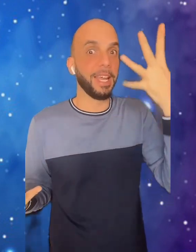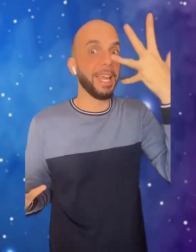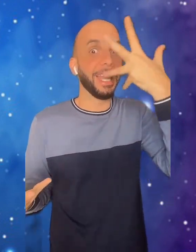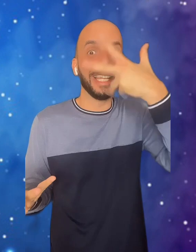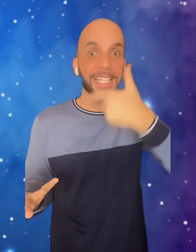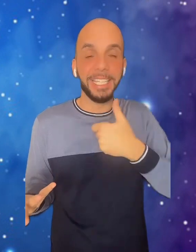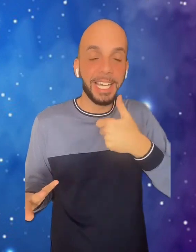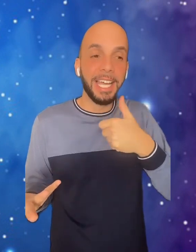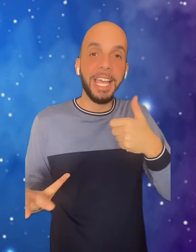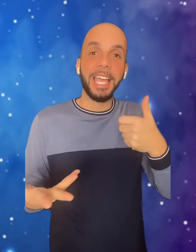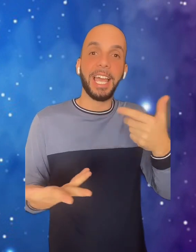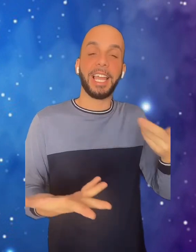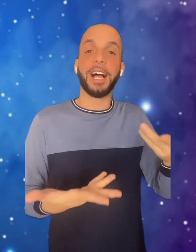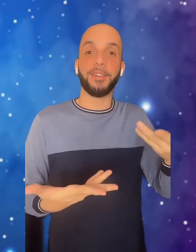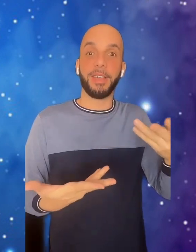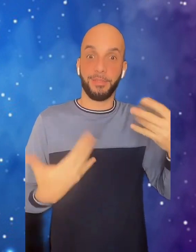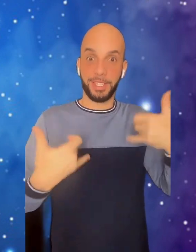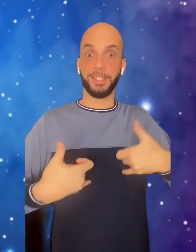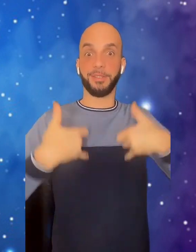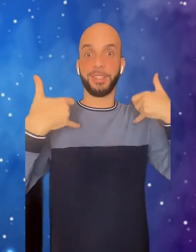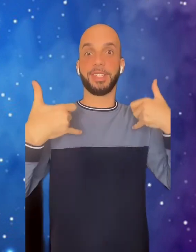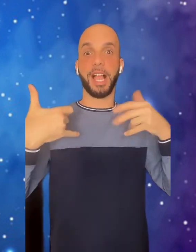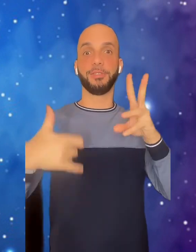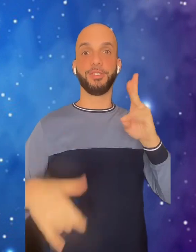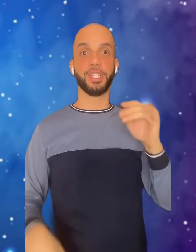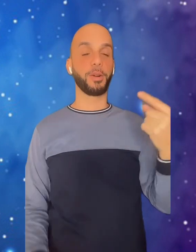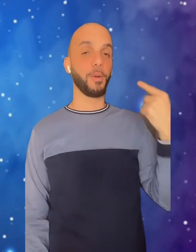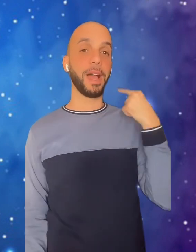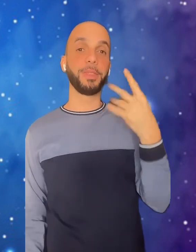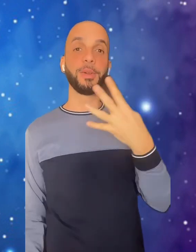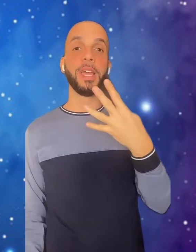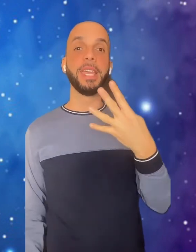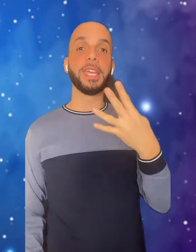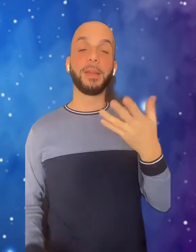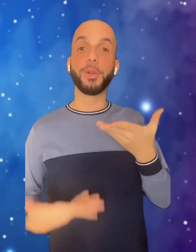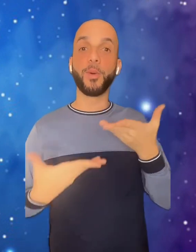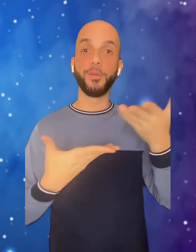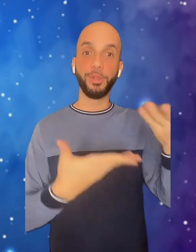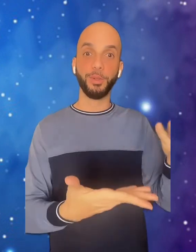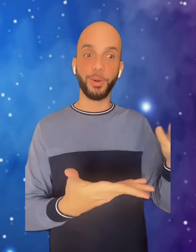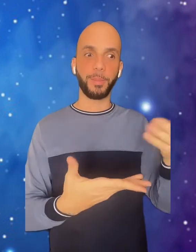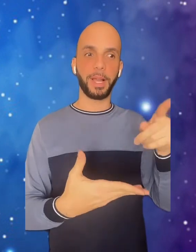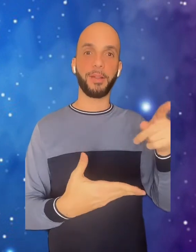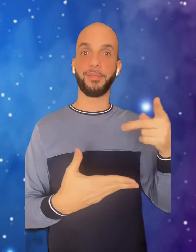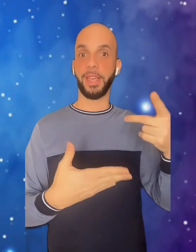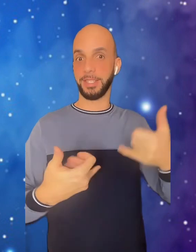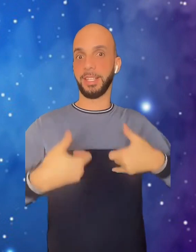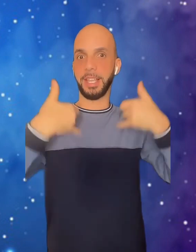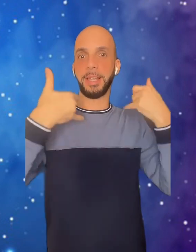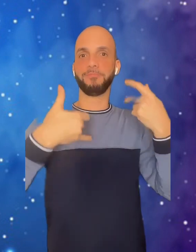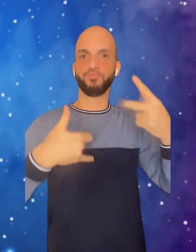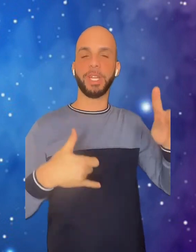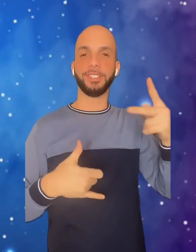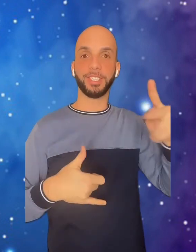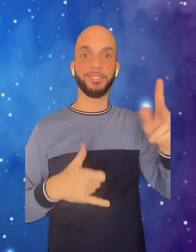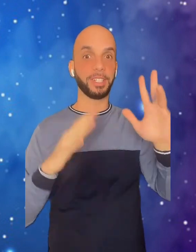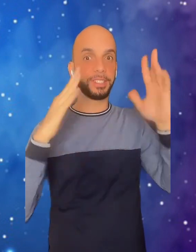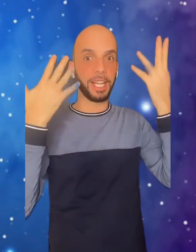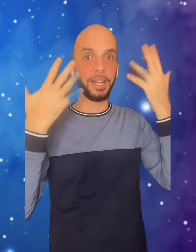é linda, ela fez aniversário no dia 4 e ela me convidou para a festa dela, de aniversário,